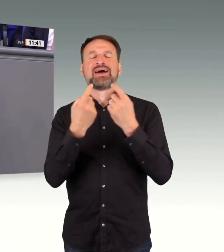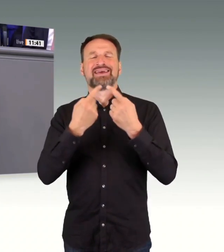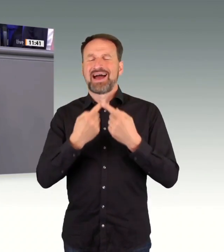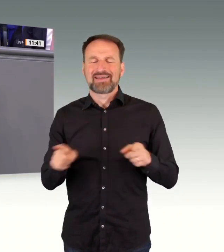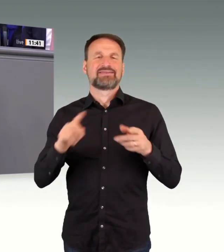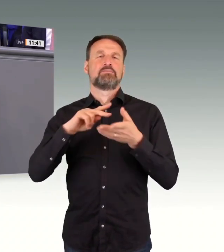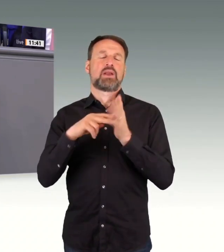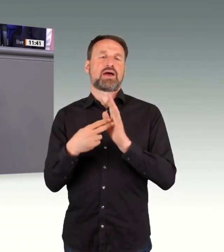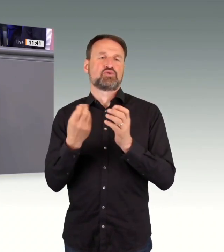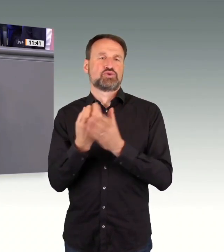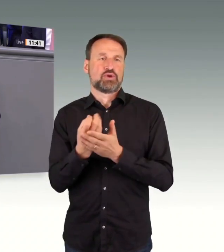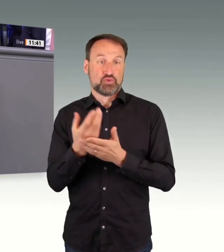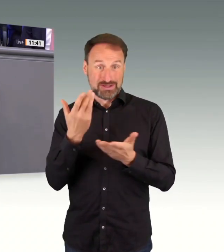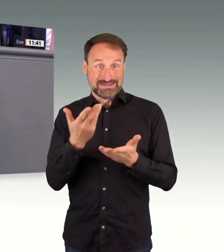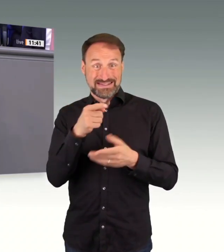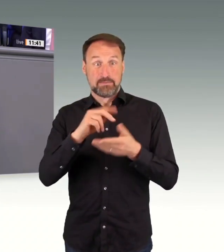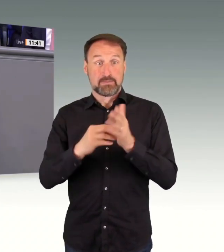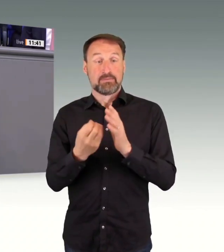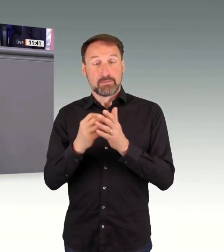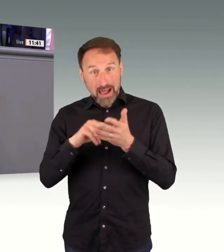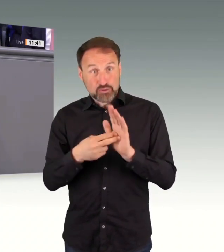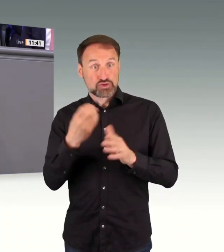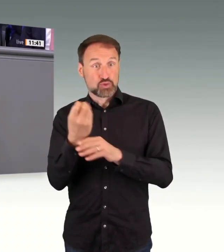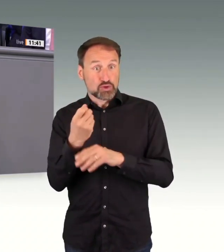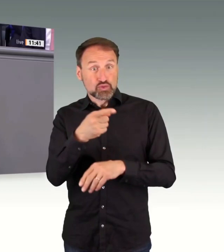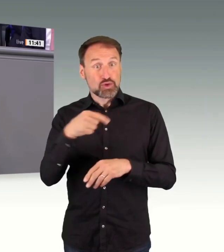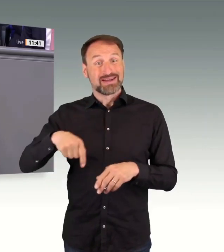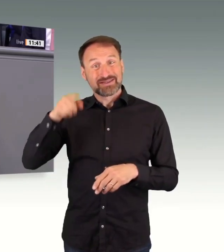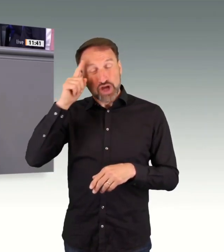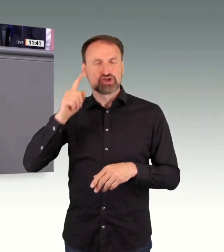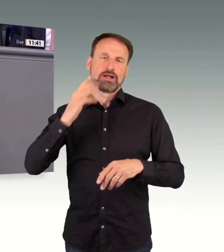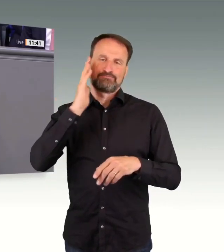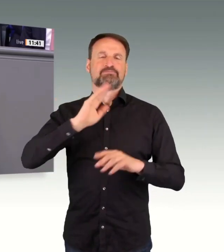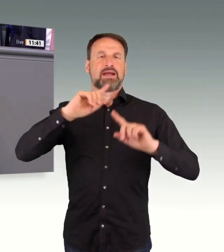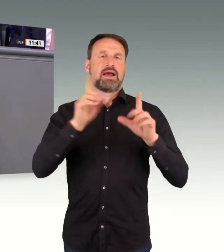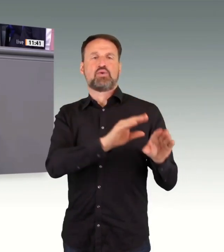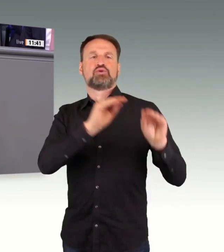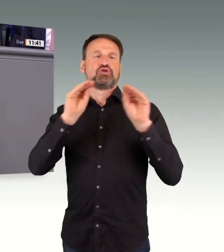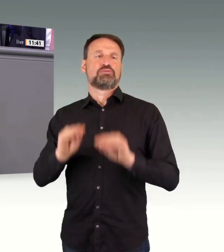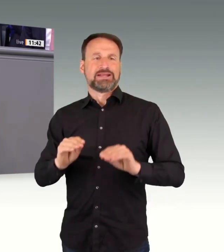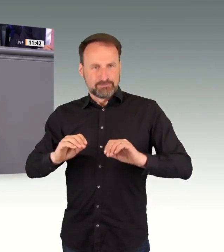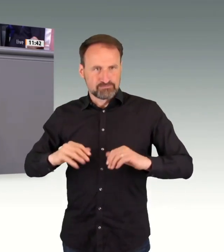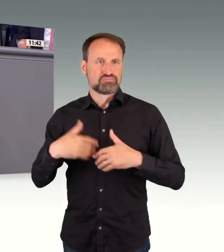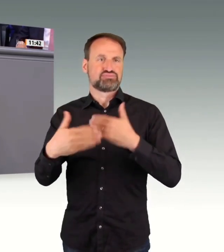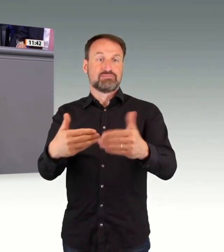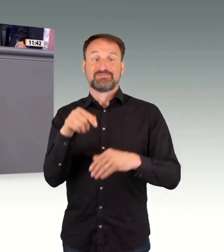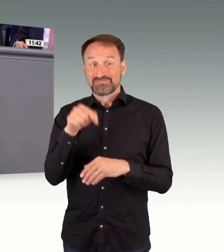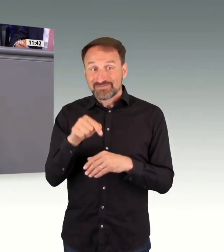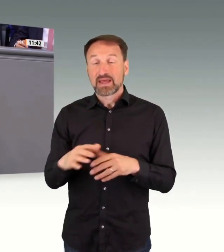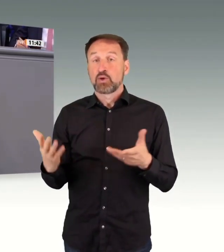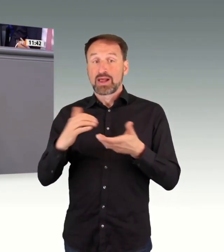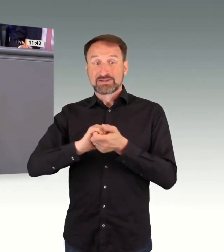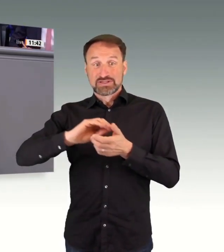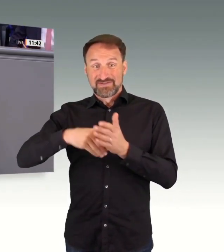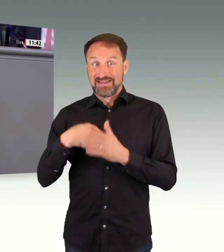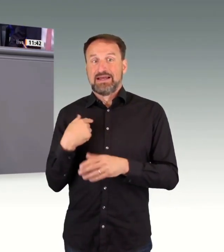mehr Schnittstellen zwischen Bund und Ländern, durch eine personelle Unterstützung, sogar zwei, durch eine personelle Unterstützung